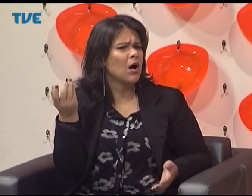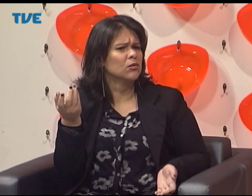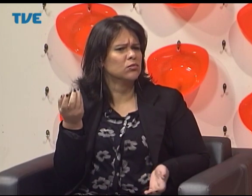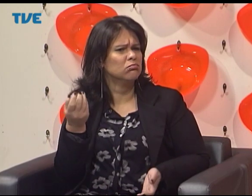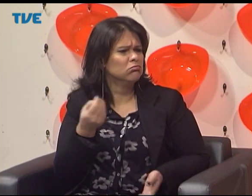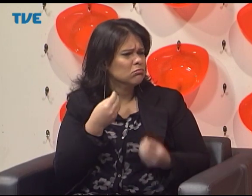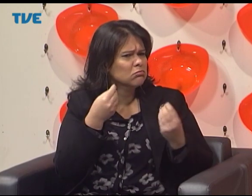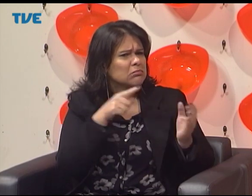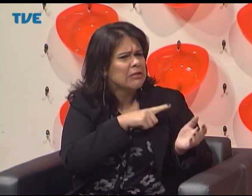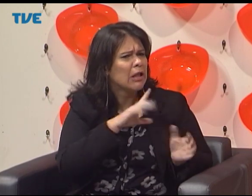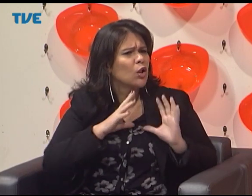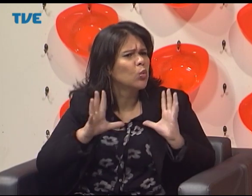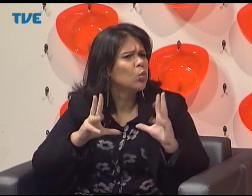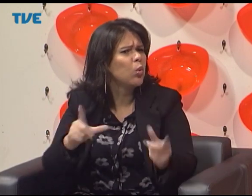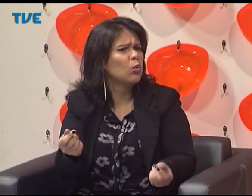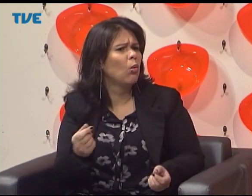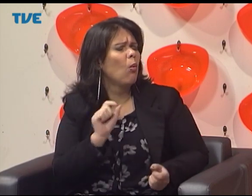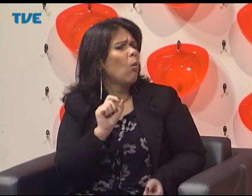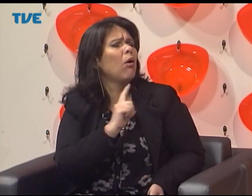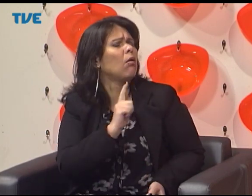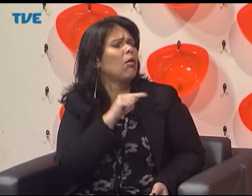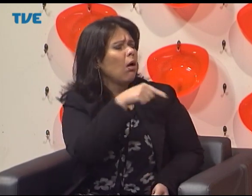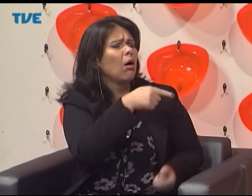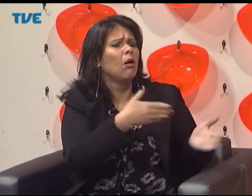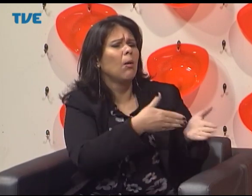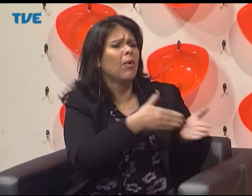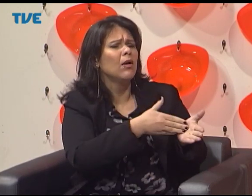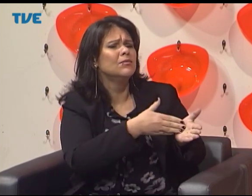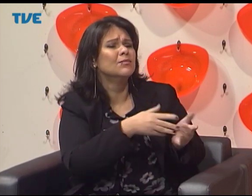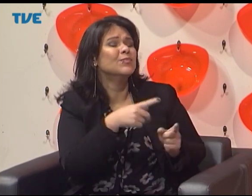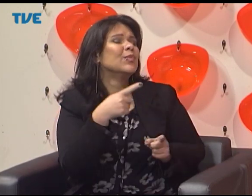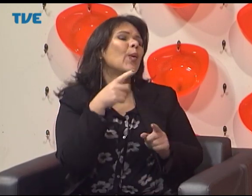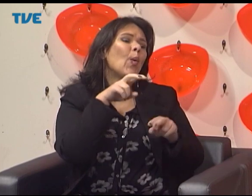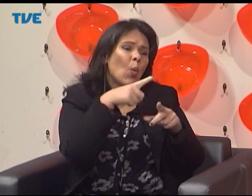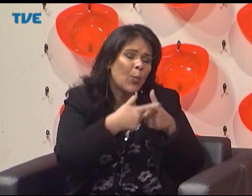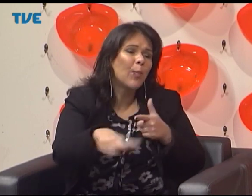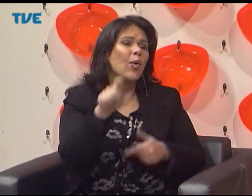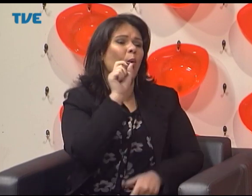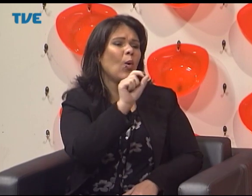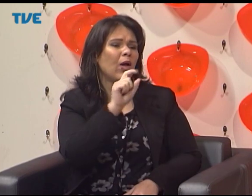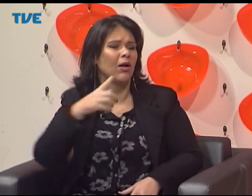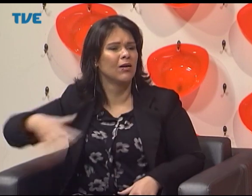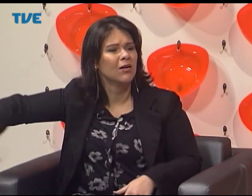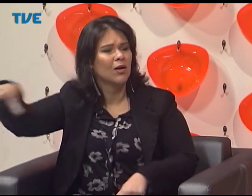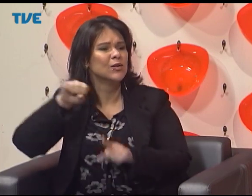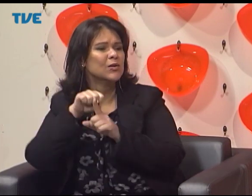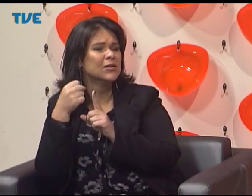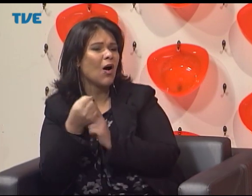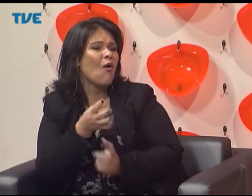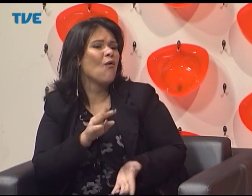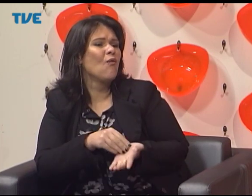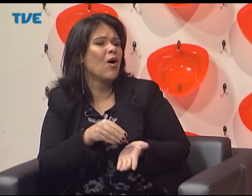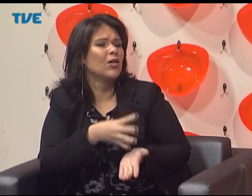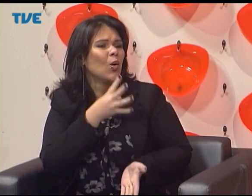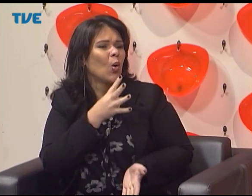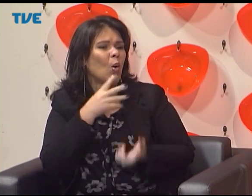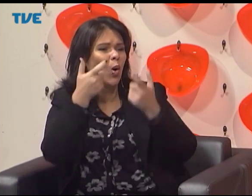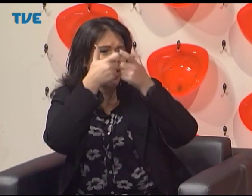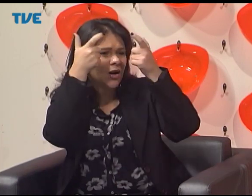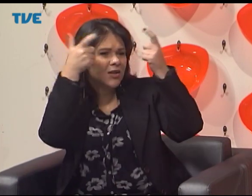e não na nossa língua, que é a língua de sinais. Nós temos muita tecnologia a nosso favor. Eu acho que o que